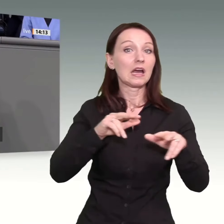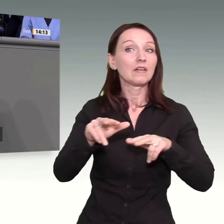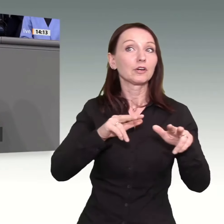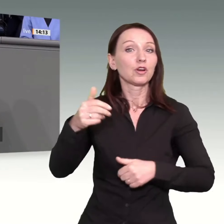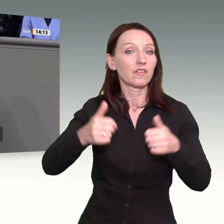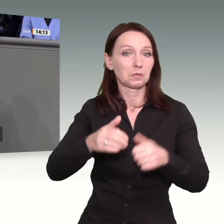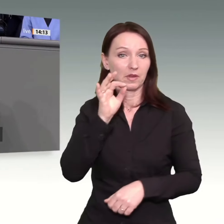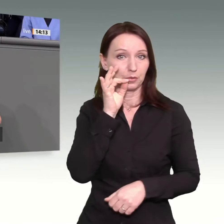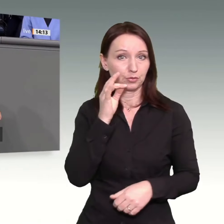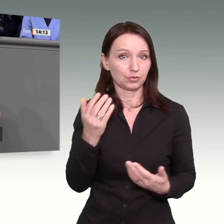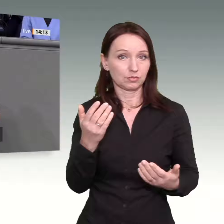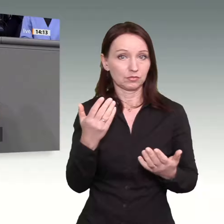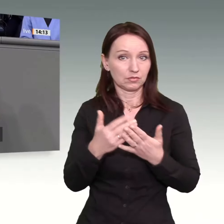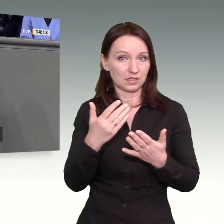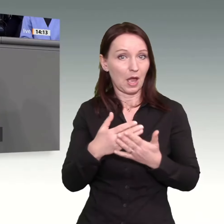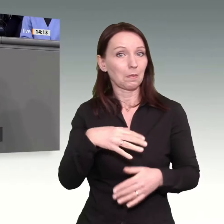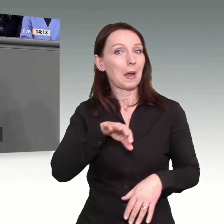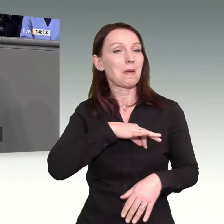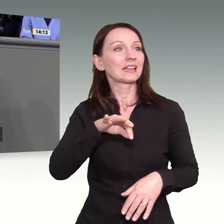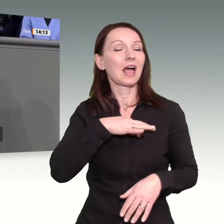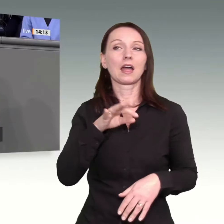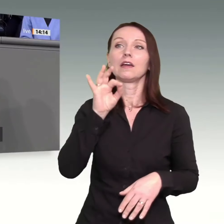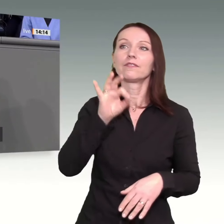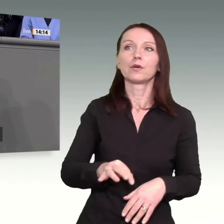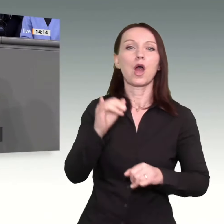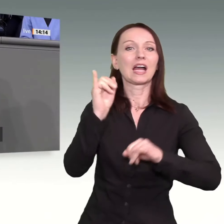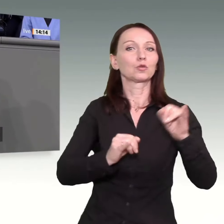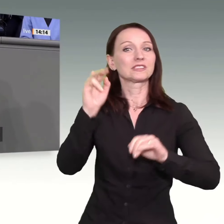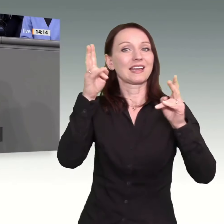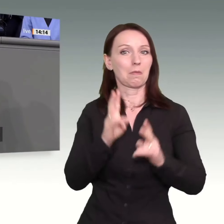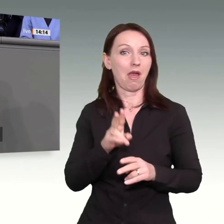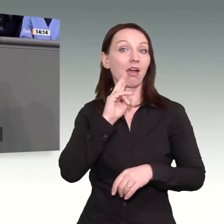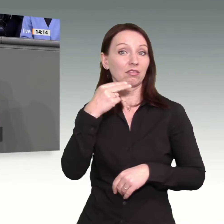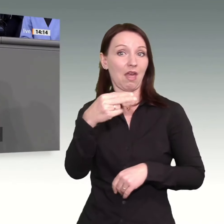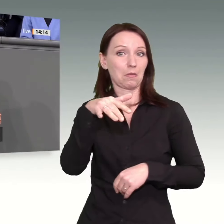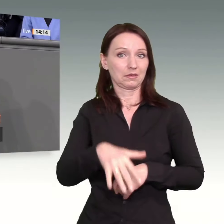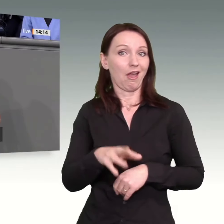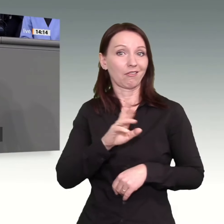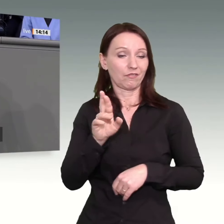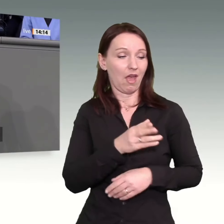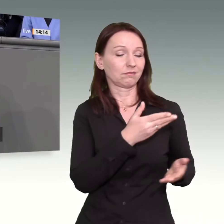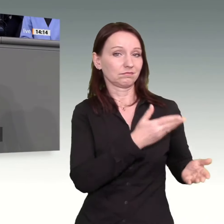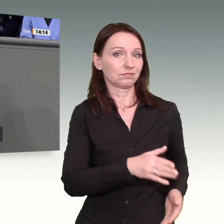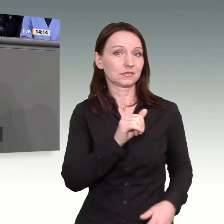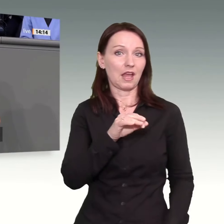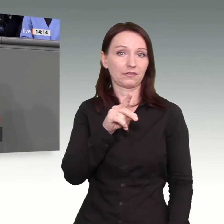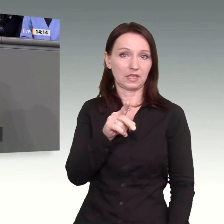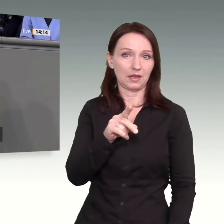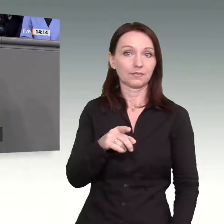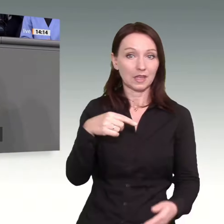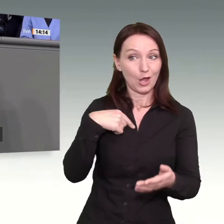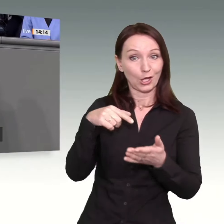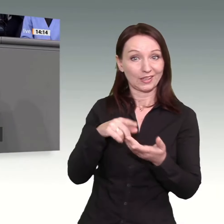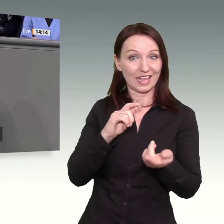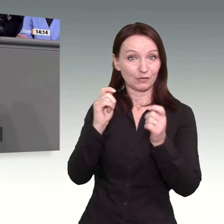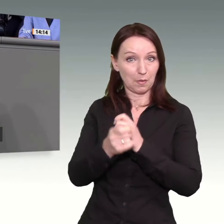Wahrheit. Ja, und auch durch den Strukturwandel werden Arbeitsplätze verloren gehen. Vor allem durch die Digitalisierung, aber auch durch den